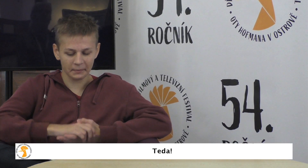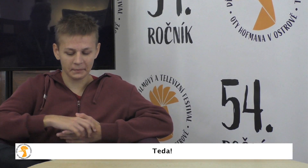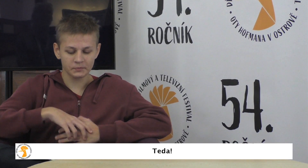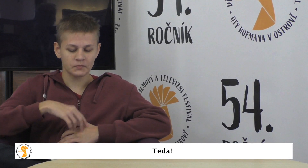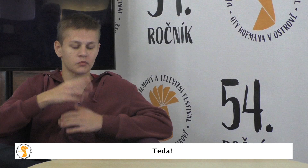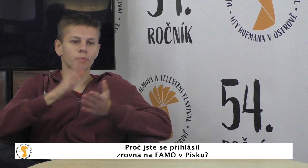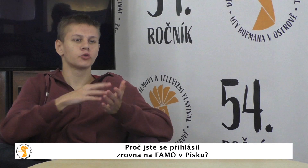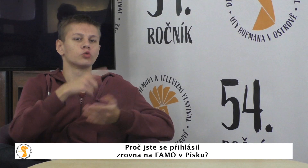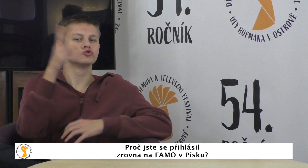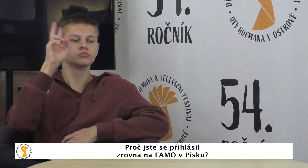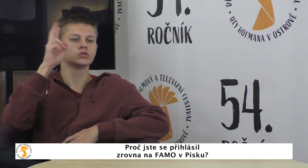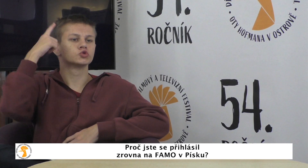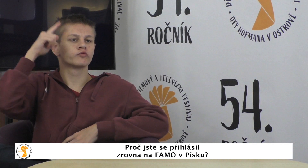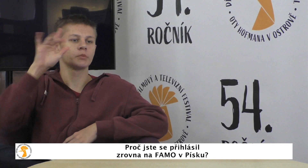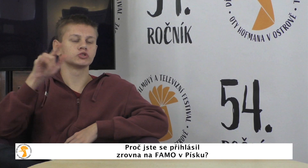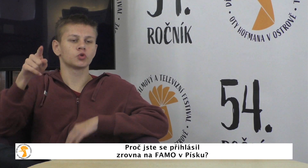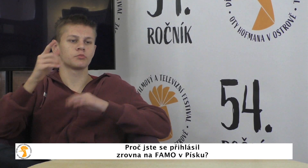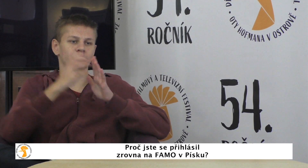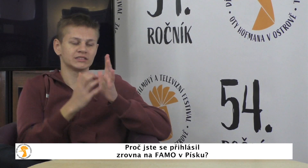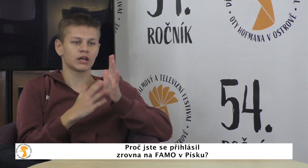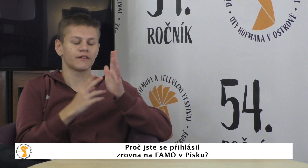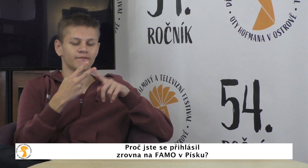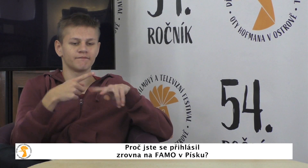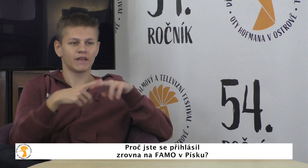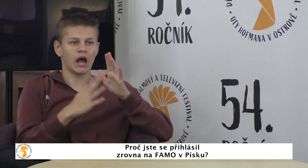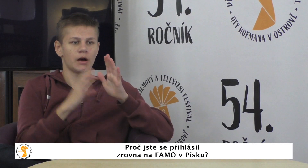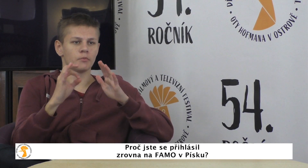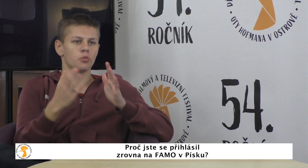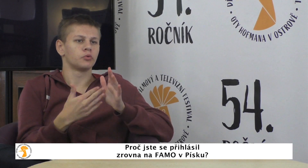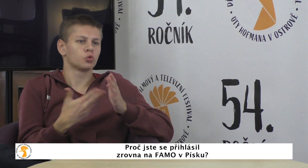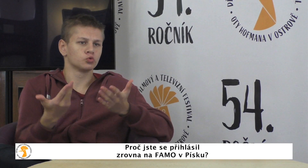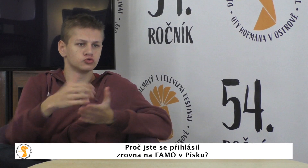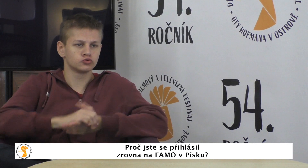Téda, proč jste se přihlásil zrovna na FAMO v Písku?